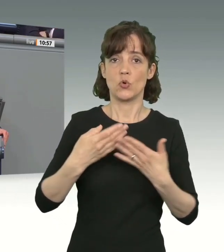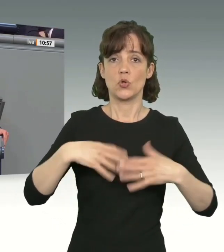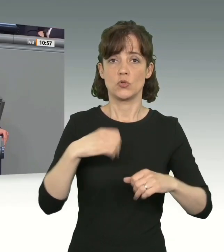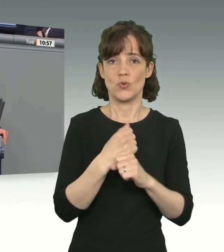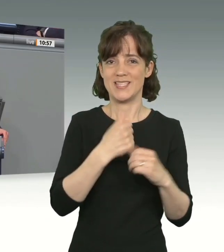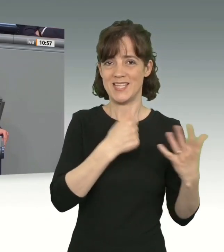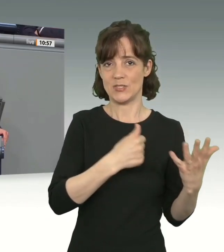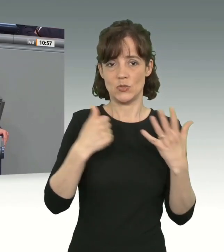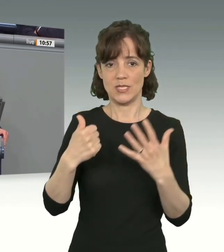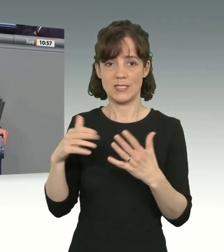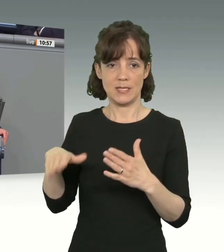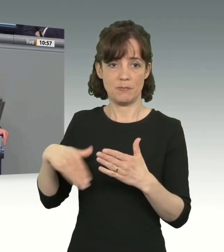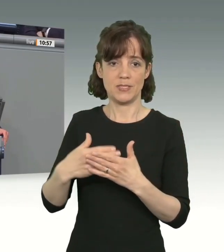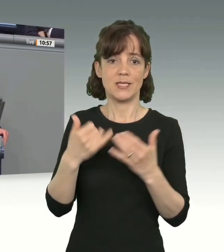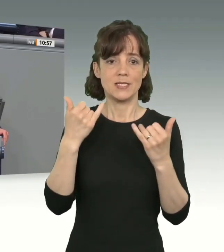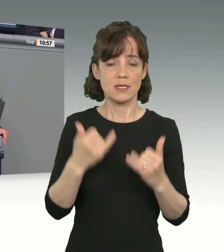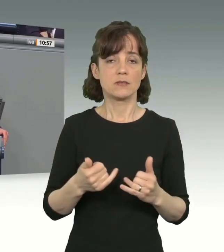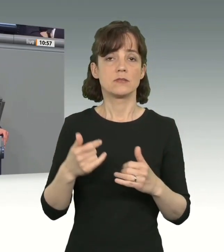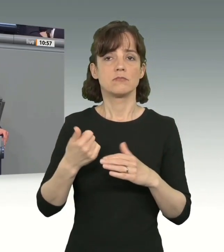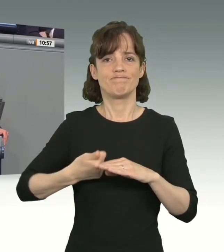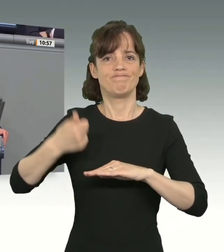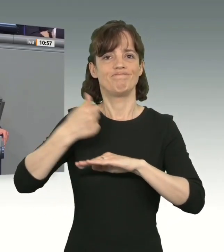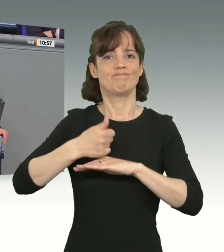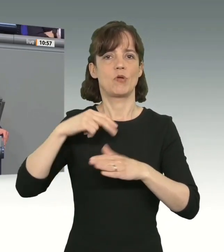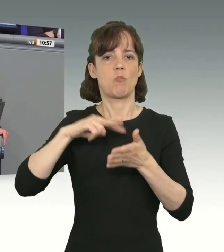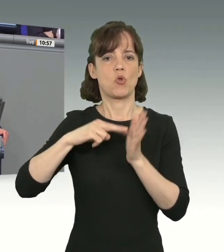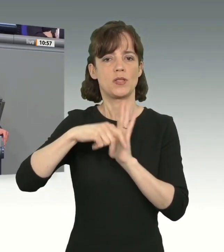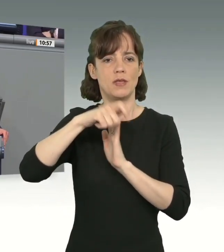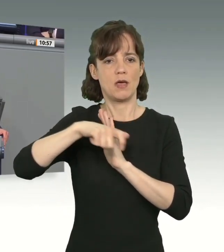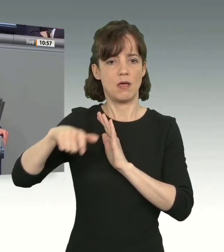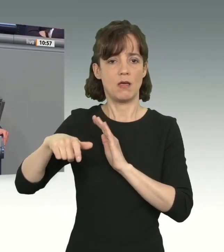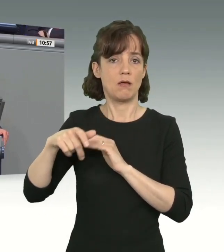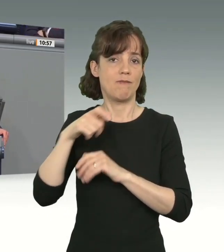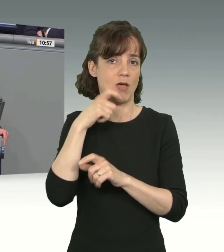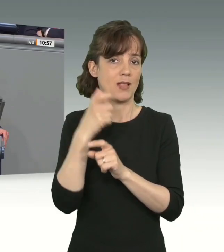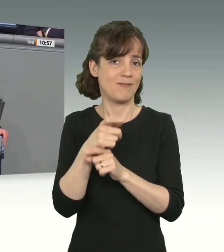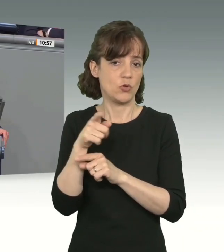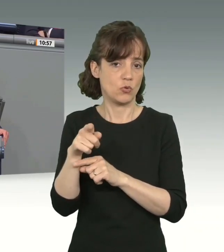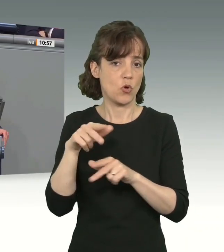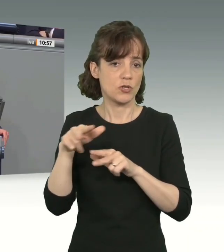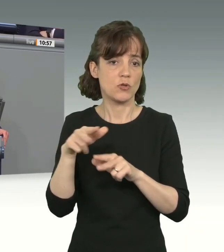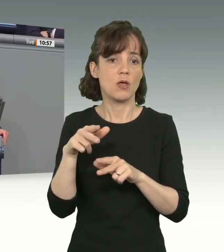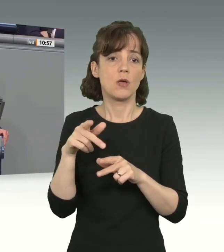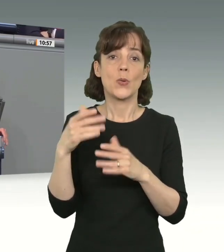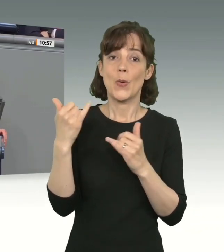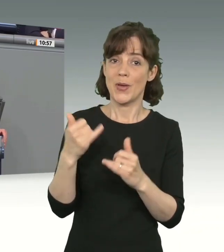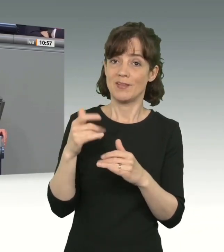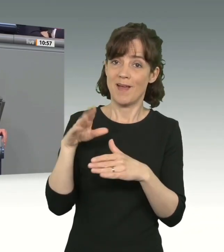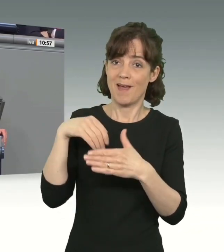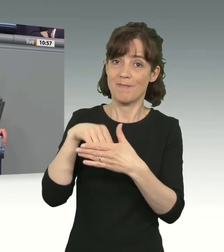ausschließlich von Politikern geführt, die für diese Organisation verantwortlich sind, die den heutigen